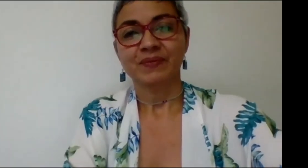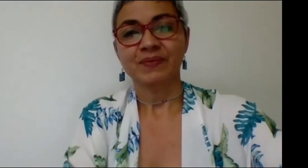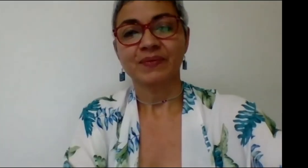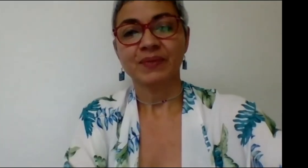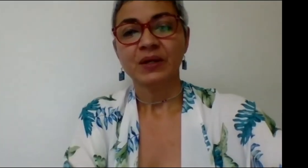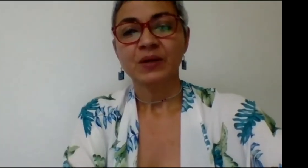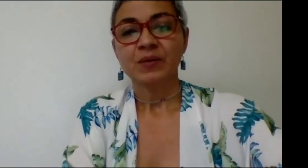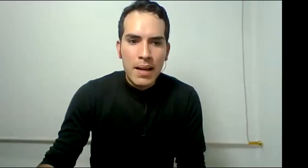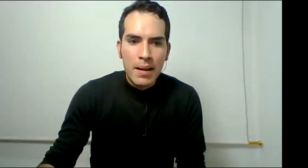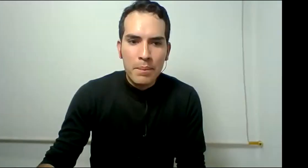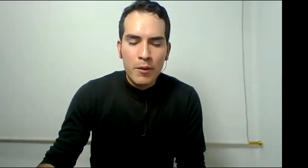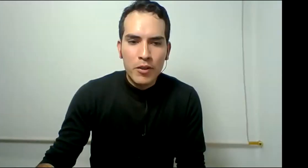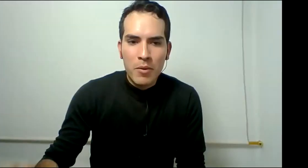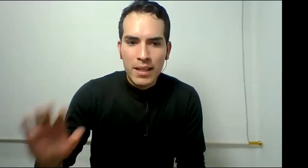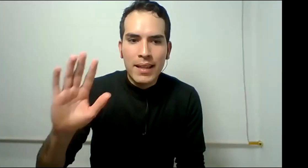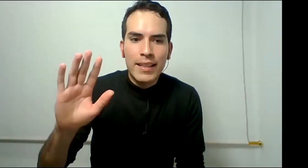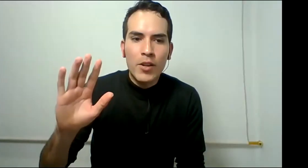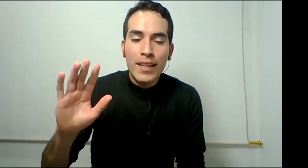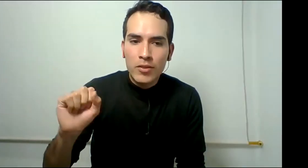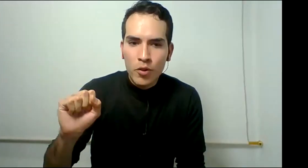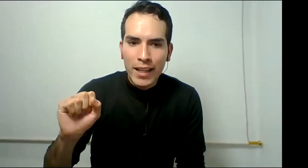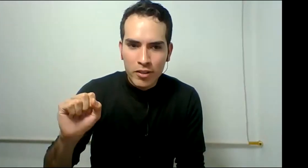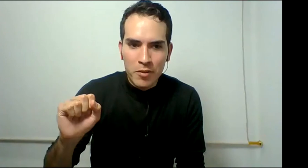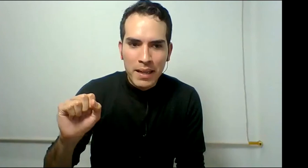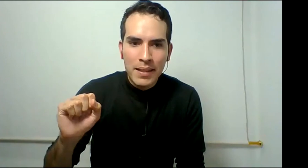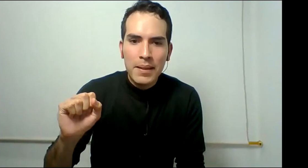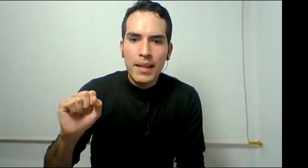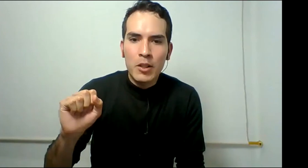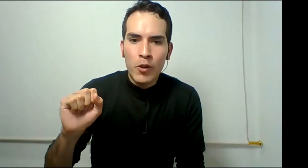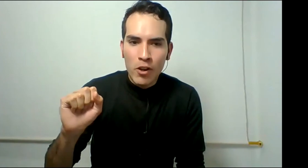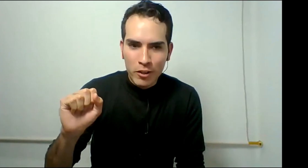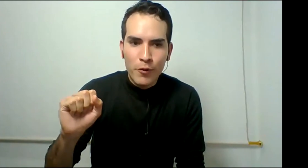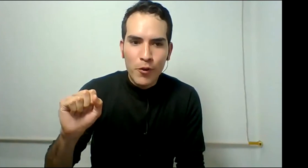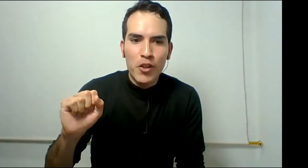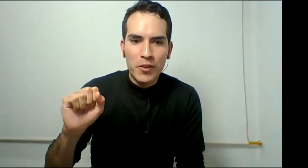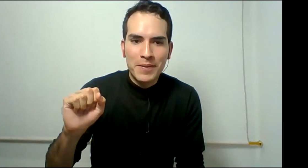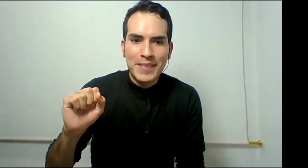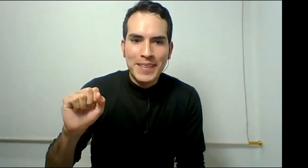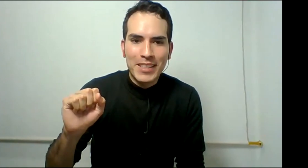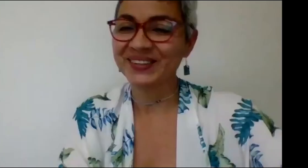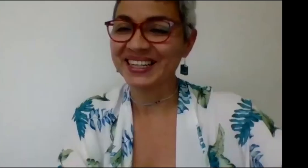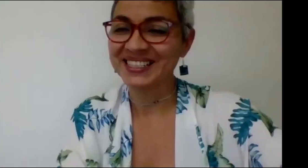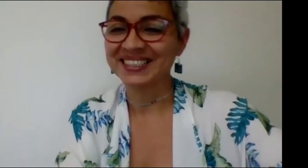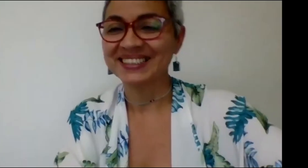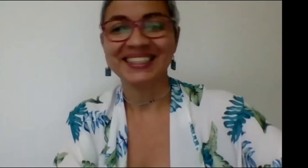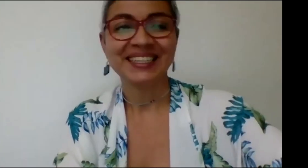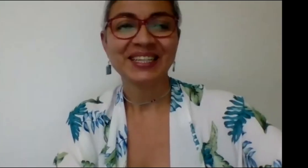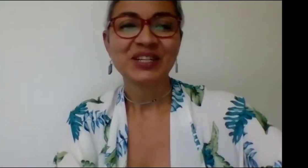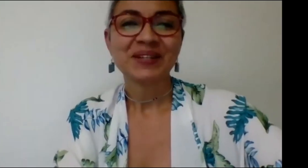de pena profesora Mónica creo que es tu conexión vale yo veo fluido bueno gracias pero entonces